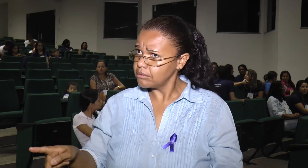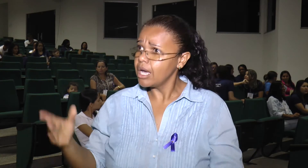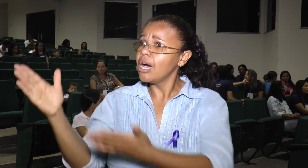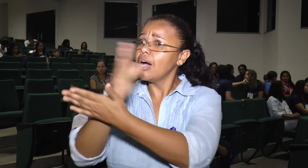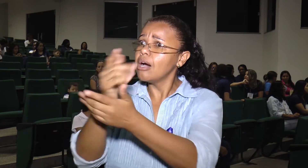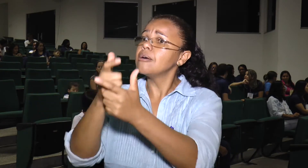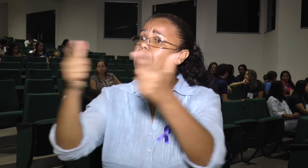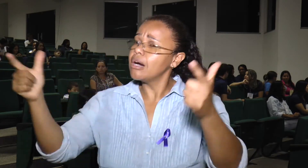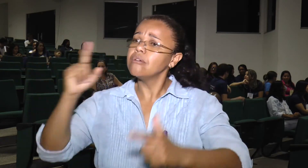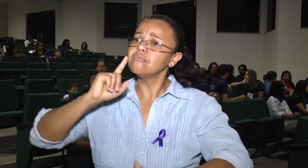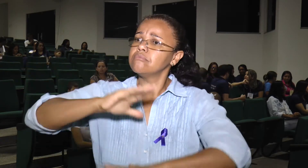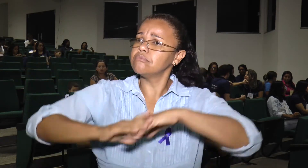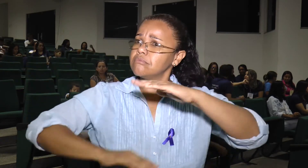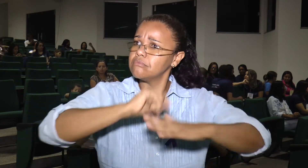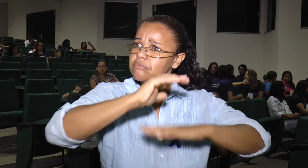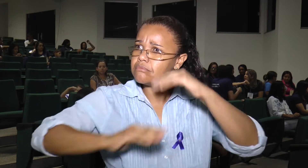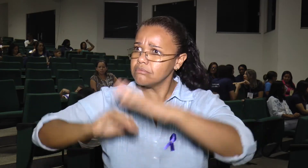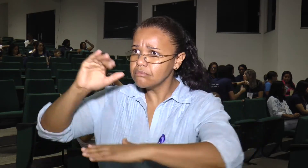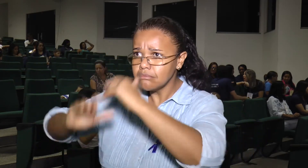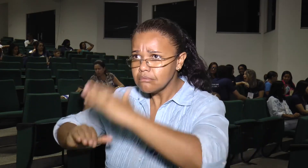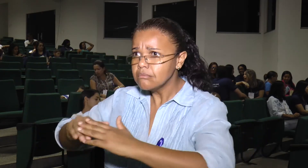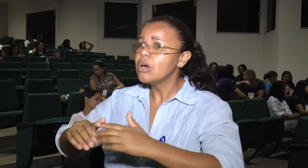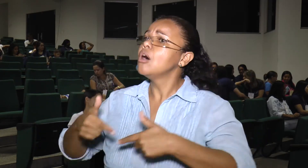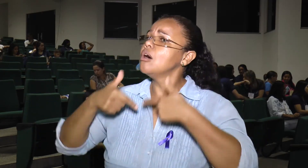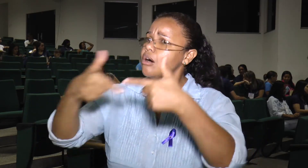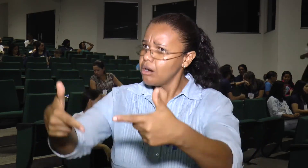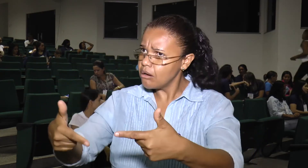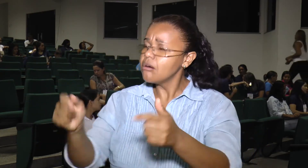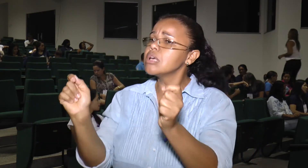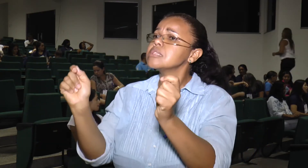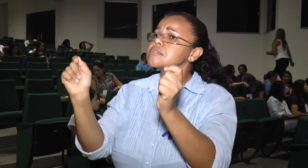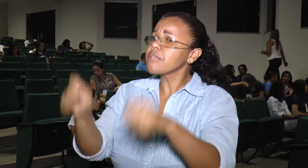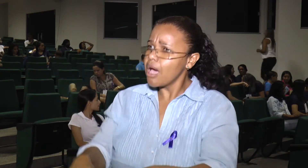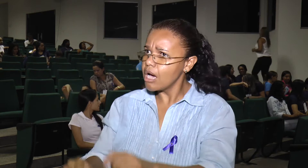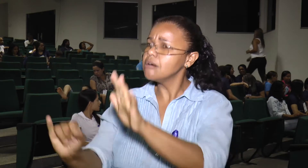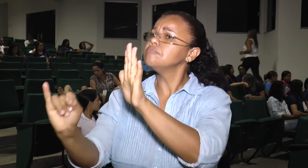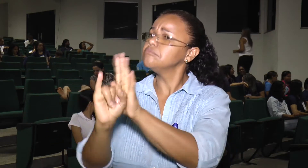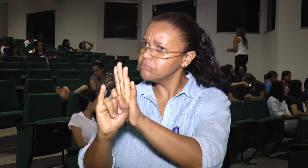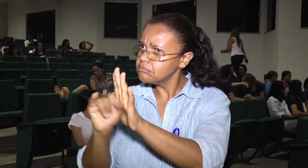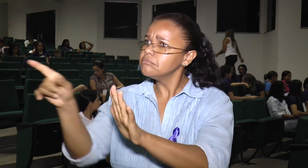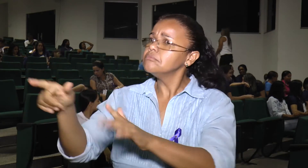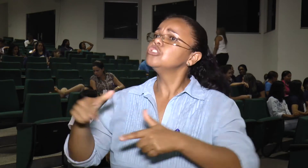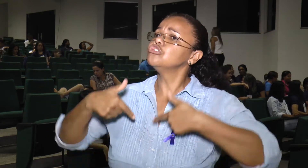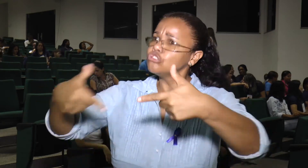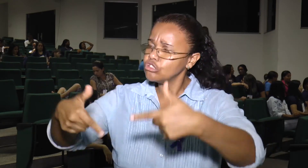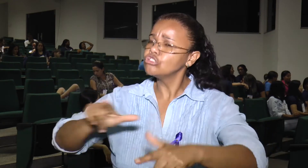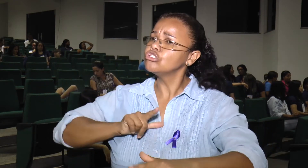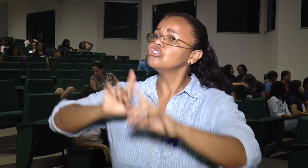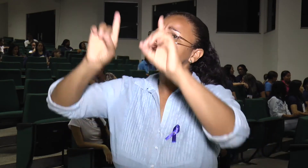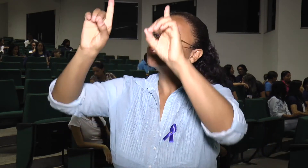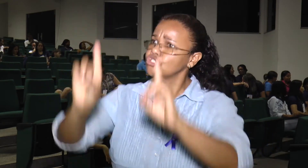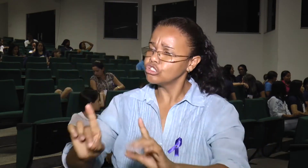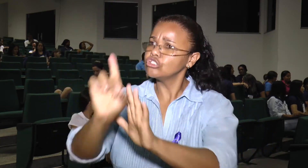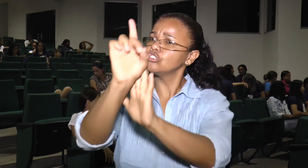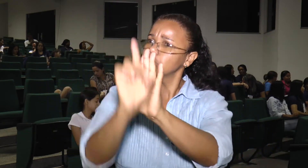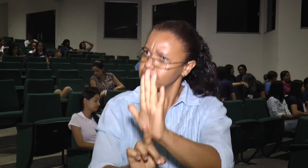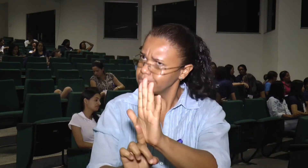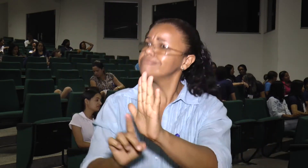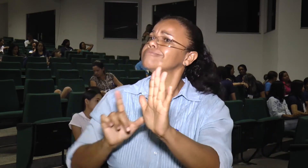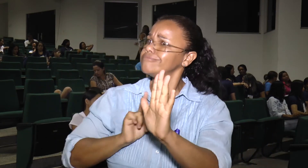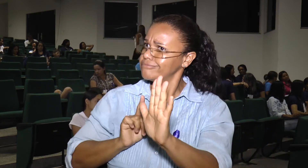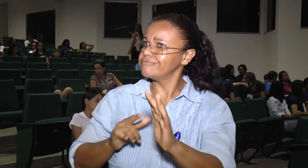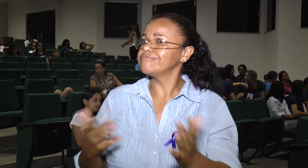falta ali um desenvolvimento maior A maioria precisa dessa luta Para que percebam Que eles sim têm